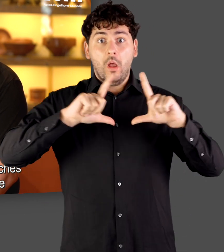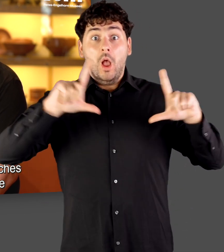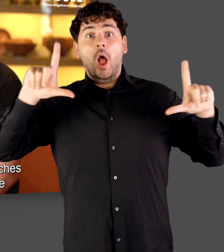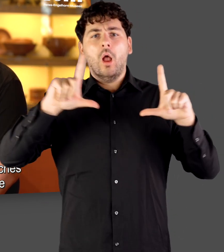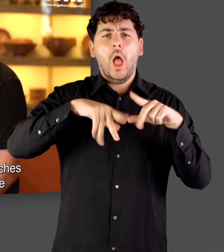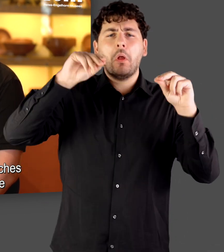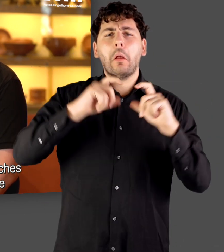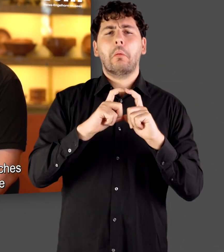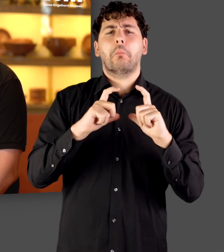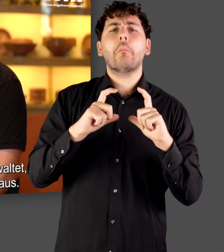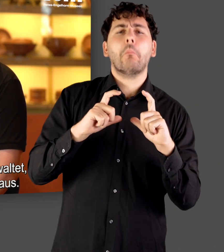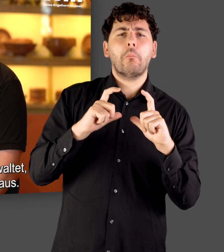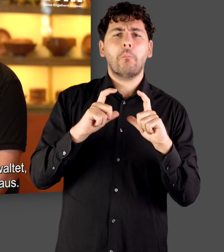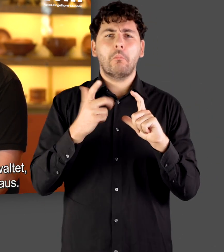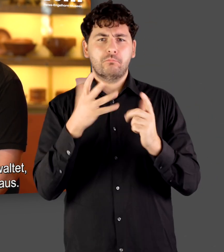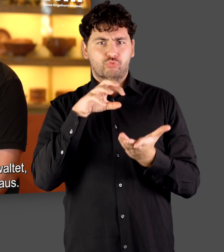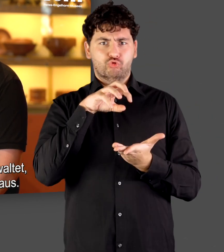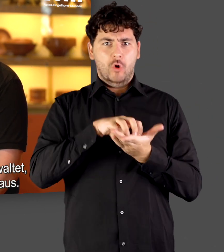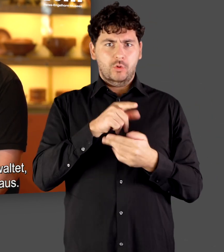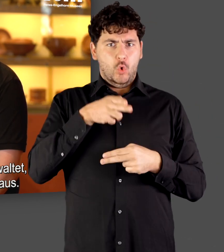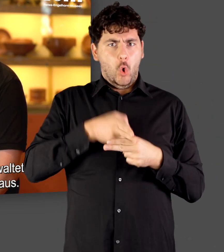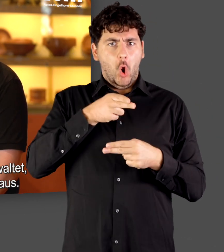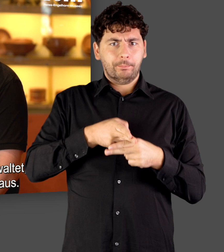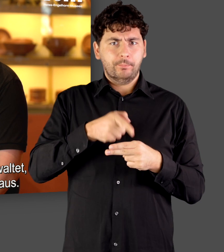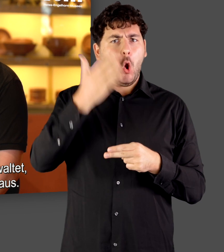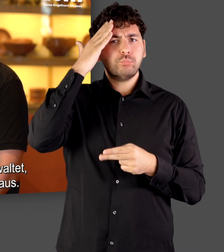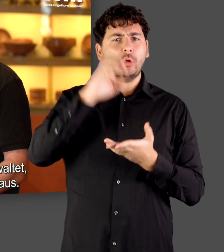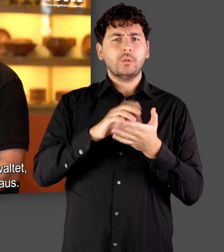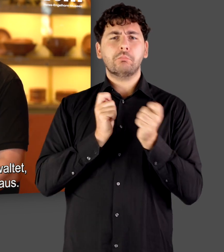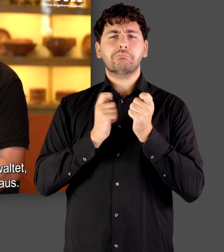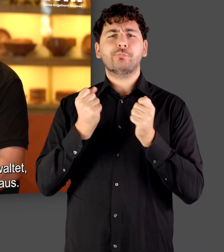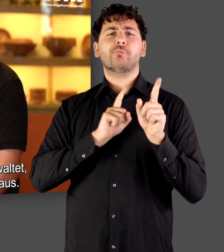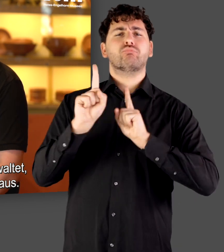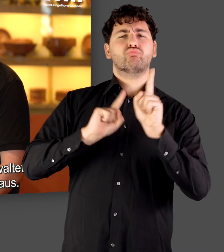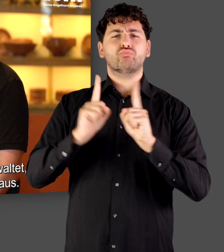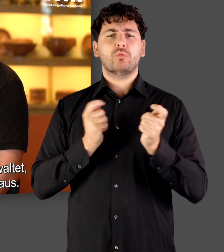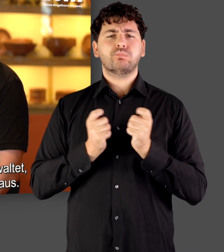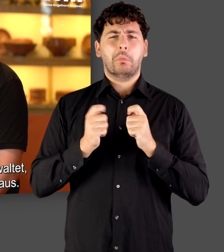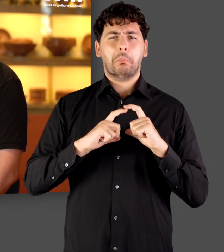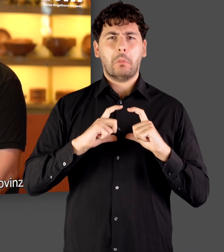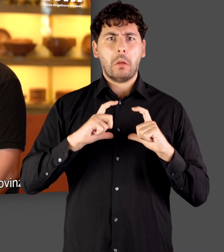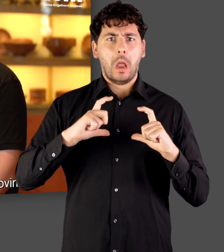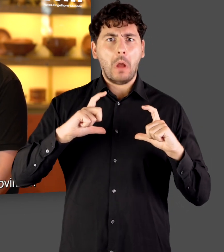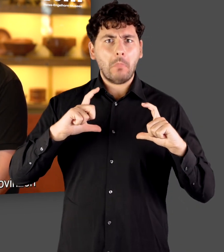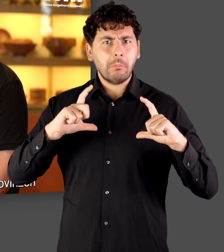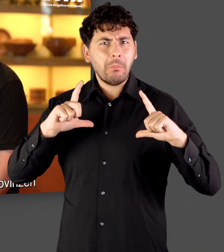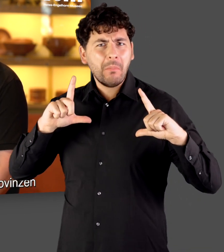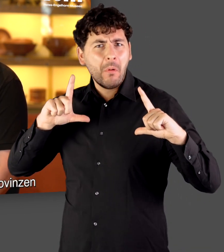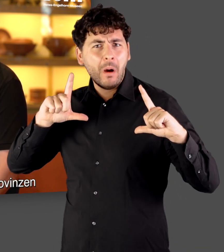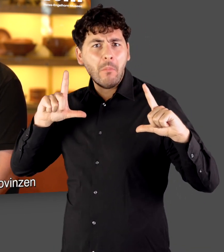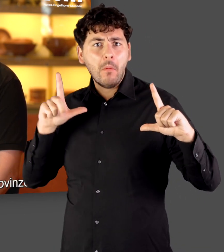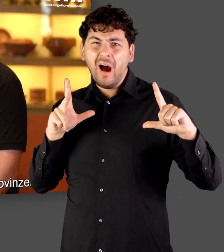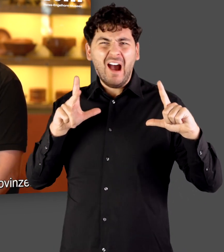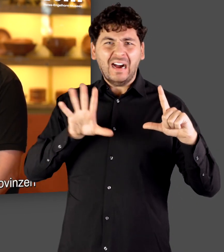Also zu Beginn wurde logischerweise viel von Rom zentralistisch aus verwaltet, also direkt aus der Hauptstadt heraus. Später war das dann